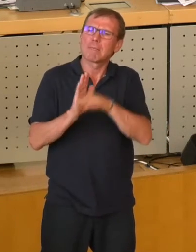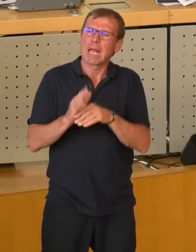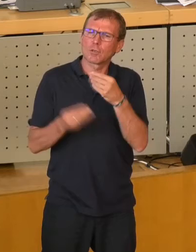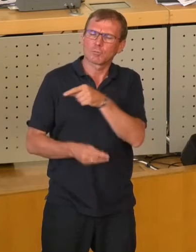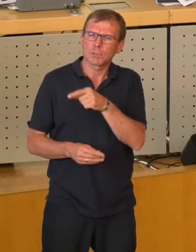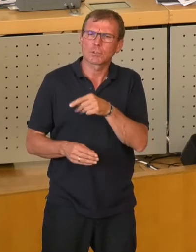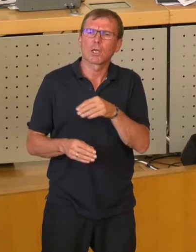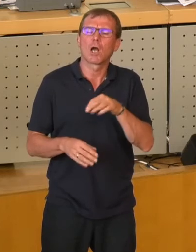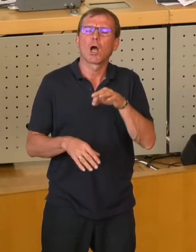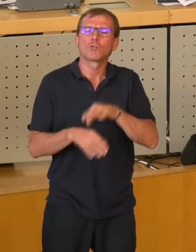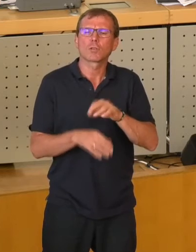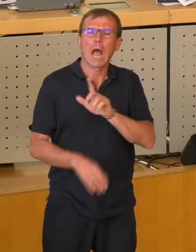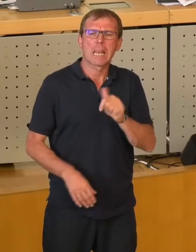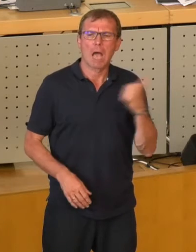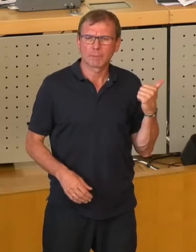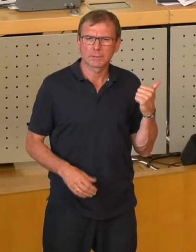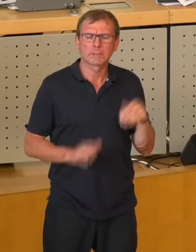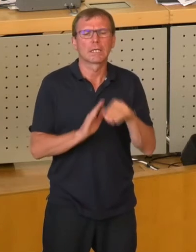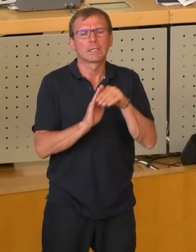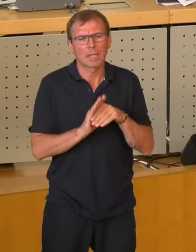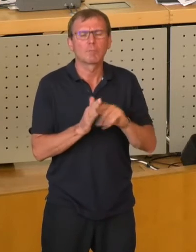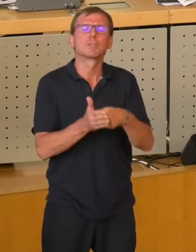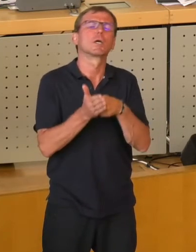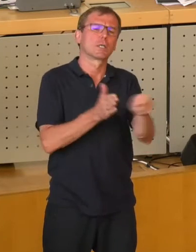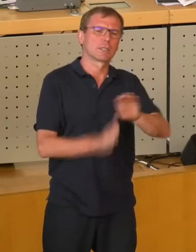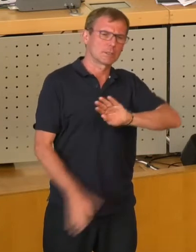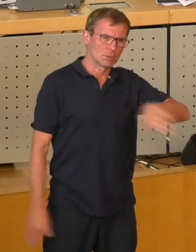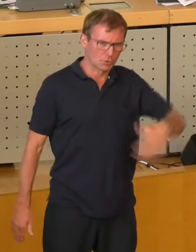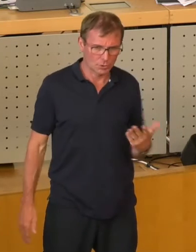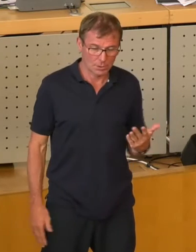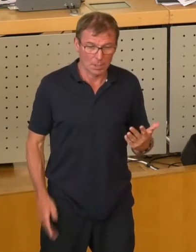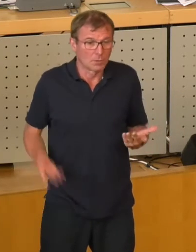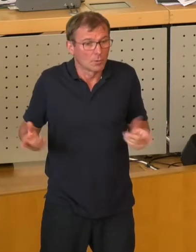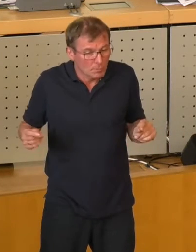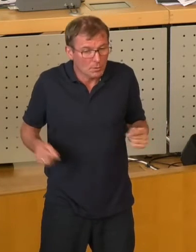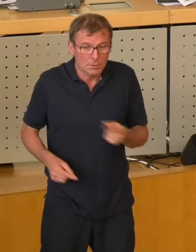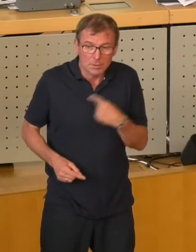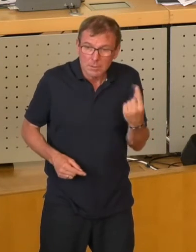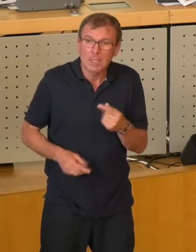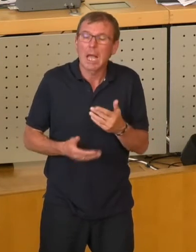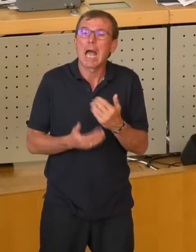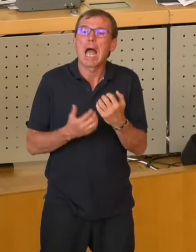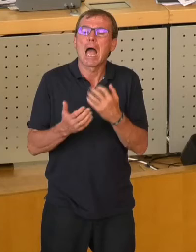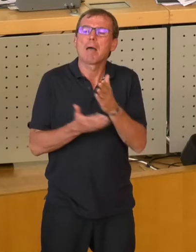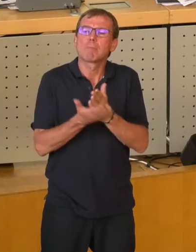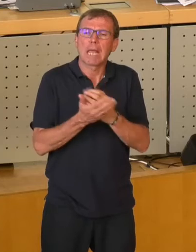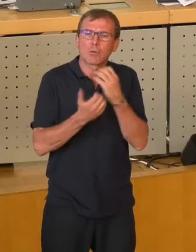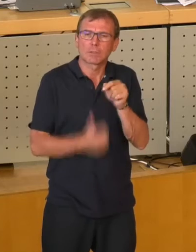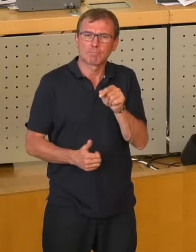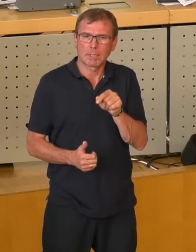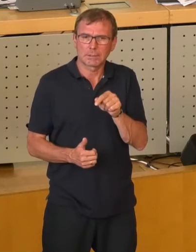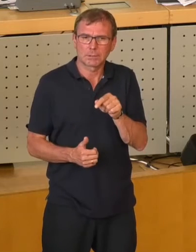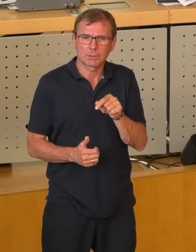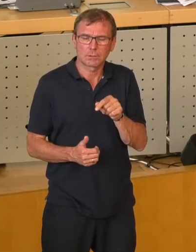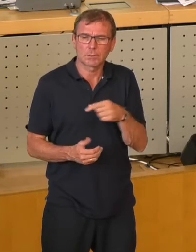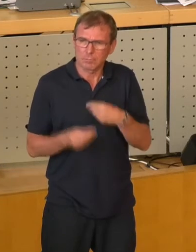die hat der Herr Dr. Lahm, der Herr Dr. Lahm ist den Termin jetzt auch noch gestrichen, sodass also nicht mal mehr über den Beteiligungsbericht debattiert wird, sondern der